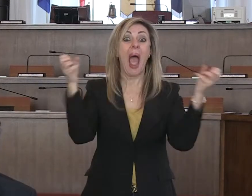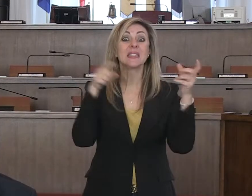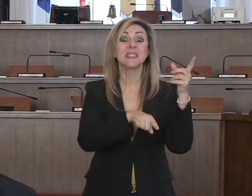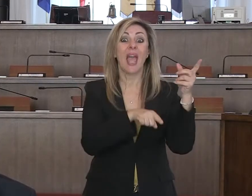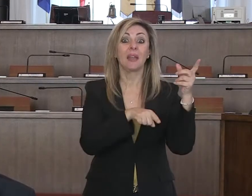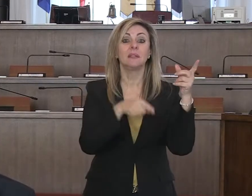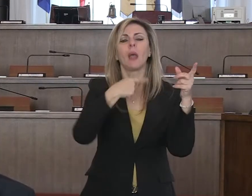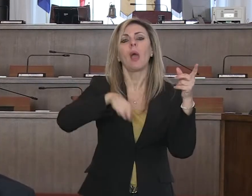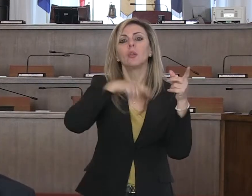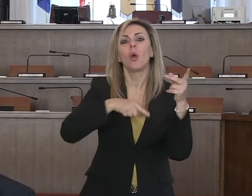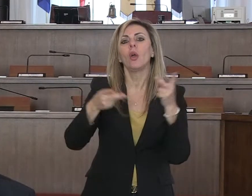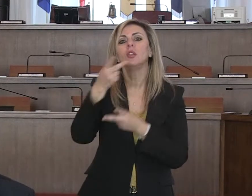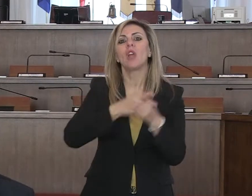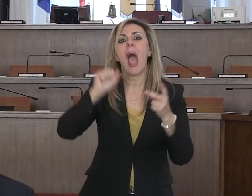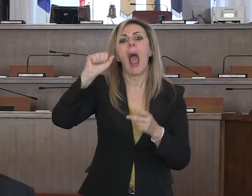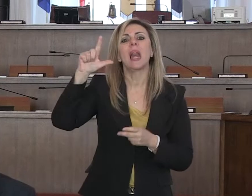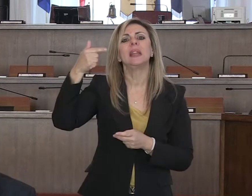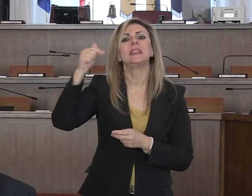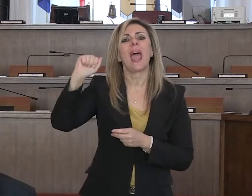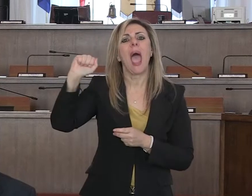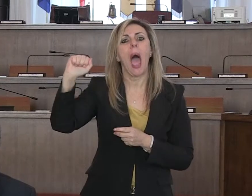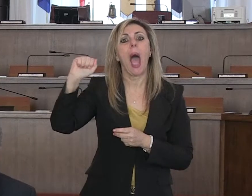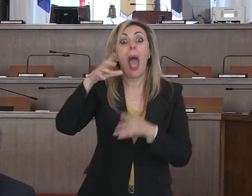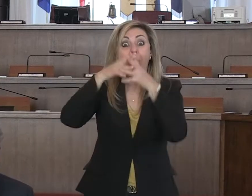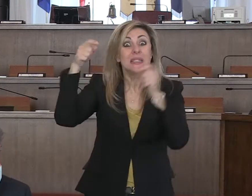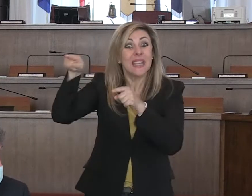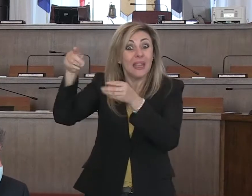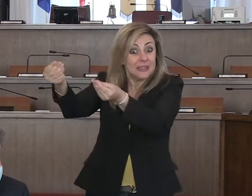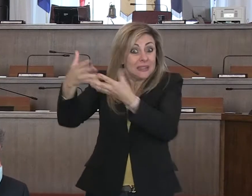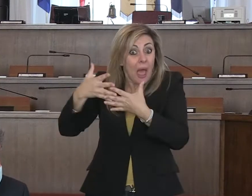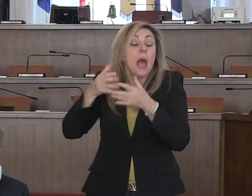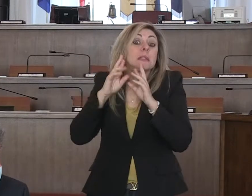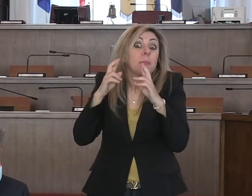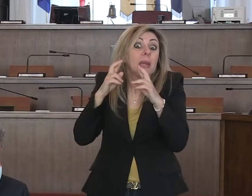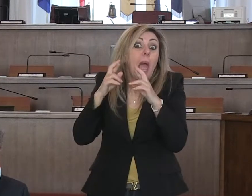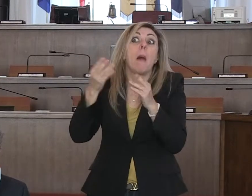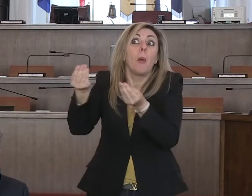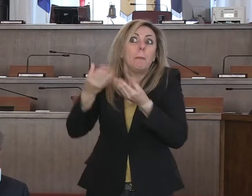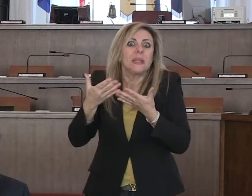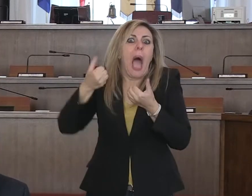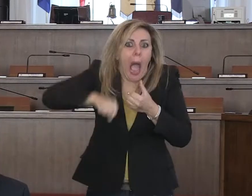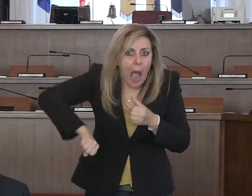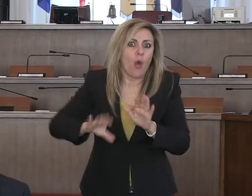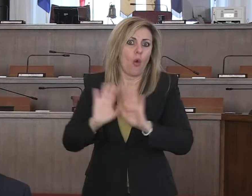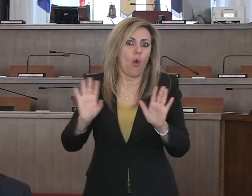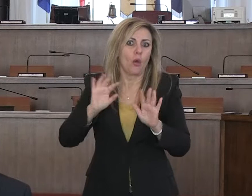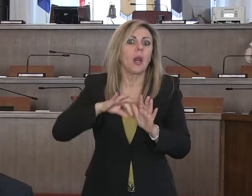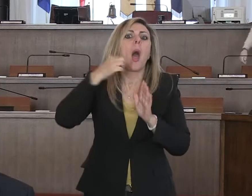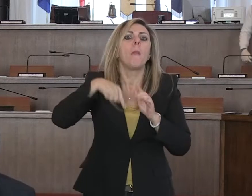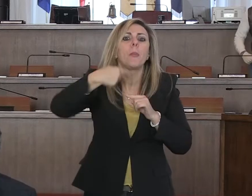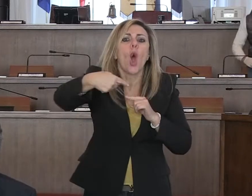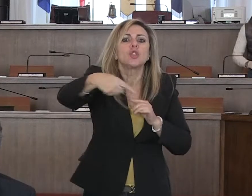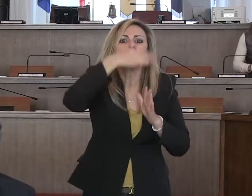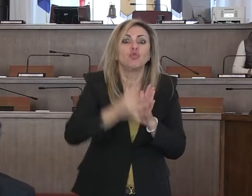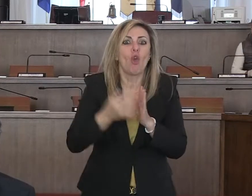cui abbiamo reperito si chiama Altea, speriamo attraverso lo stesso canale di riuscire ad averne altri nei prossimi giorni in